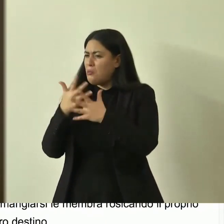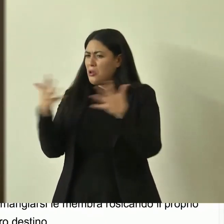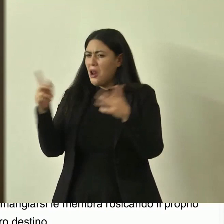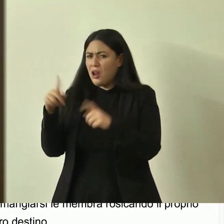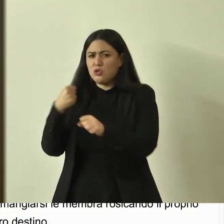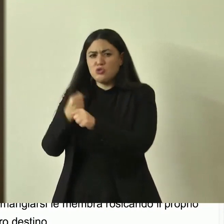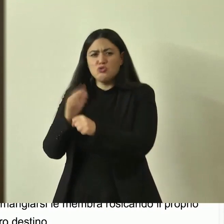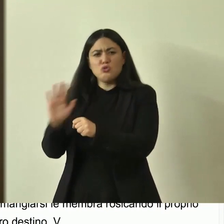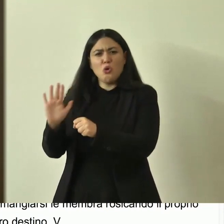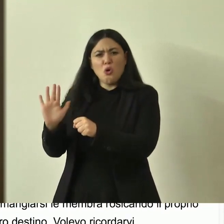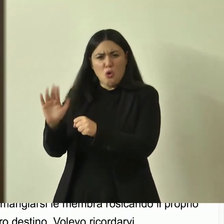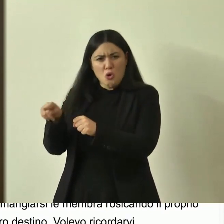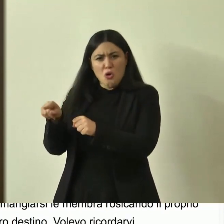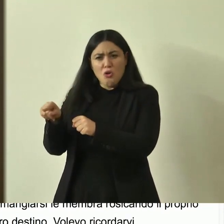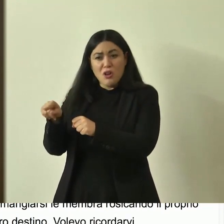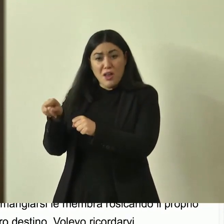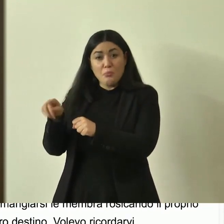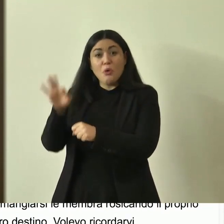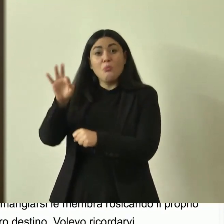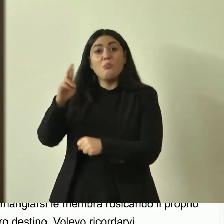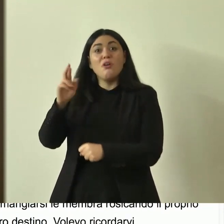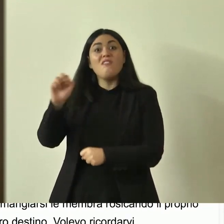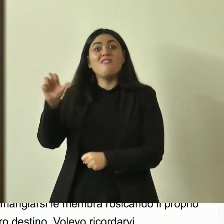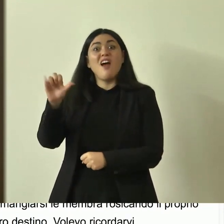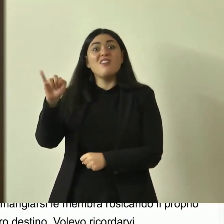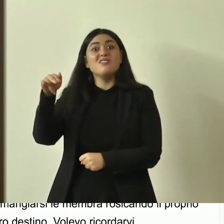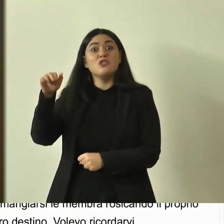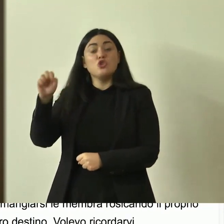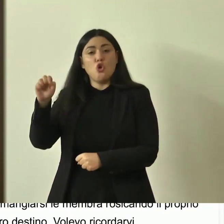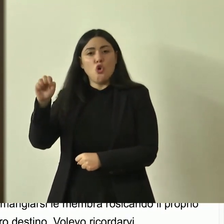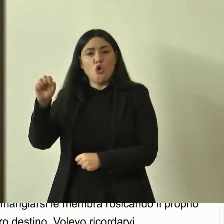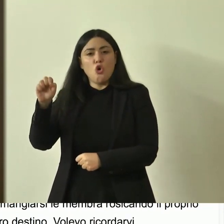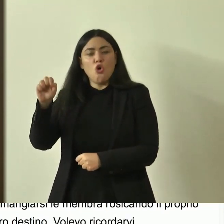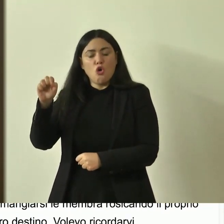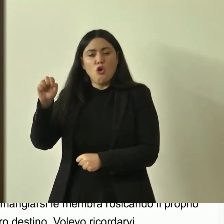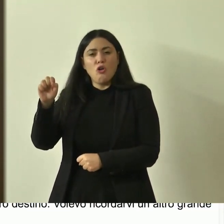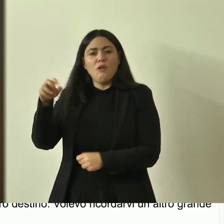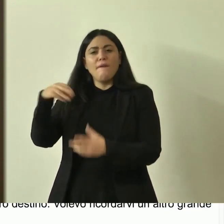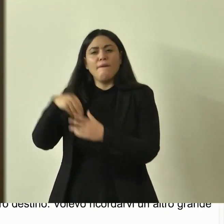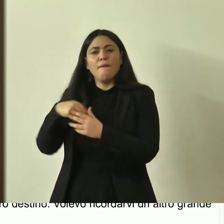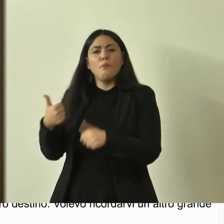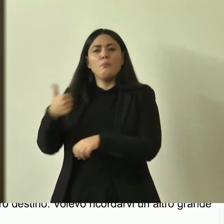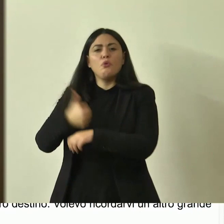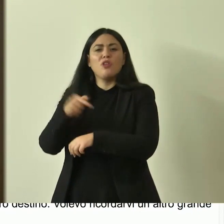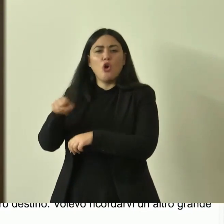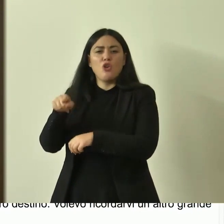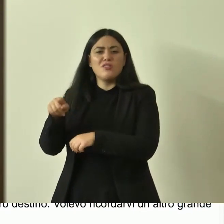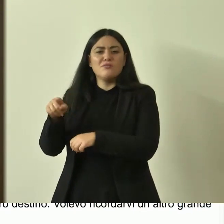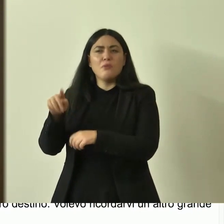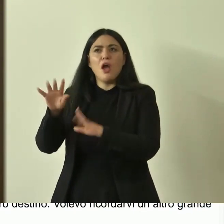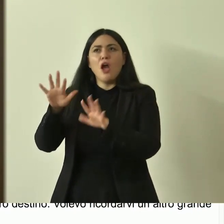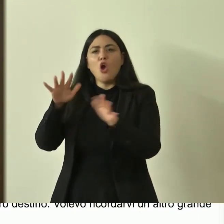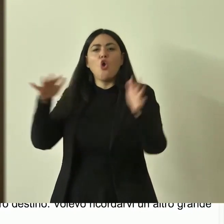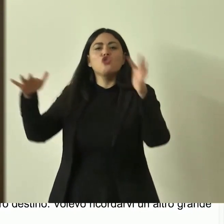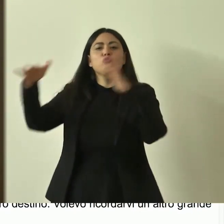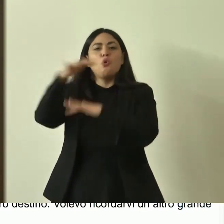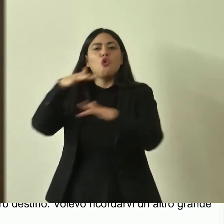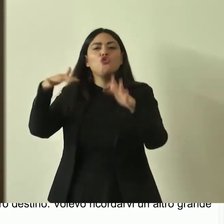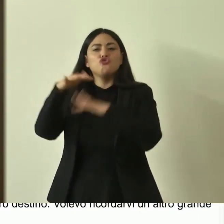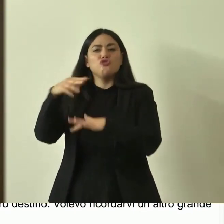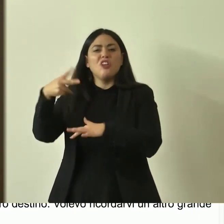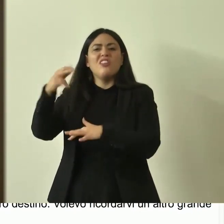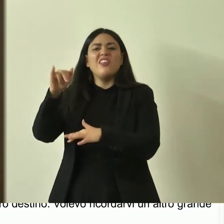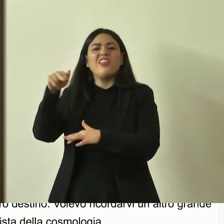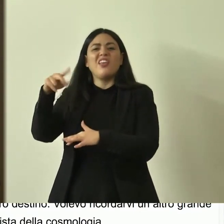letteratura è il frassino Yggdrasil che è il protagonista della cosmologia diciamo vichinga o